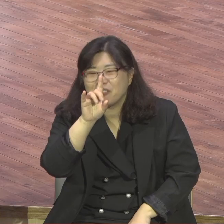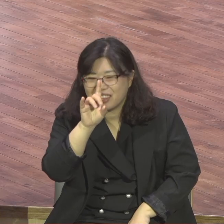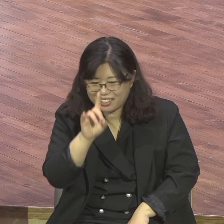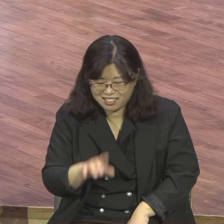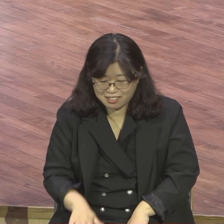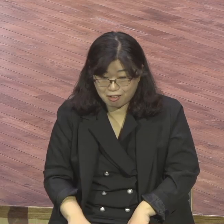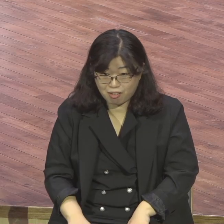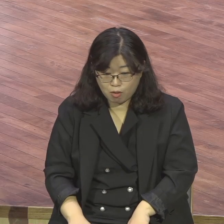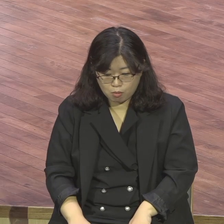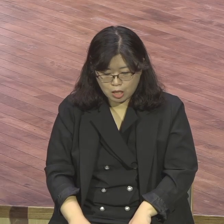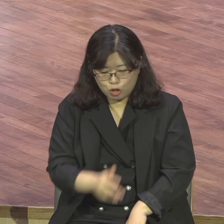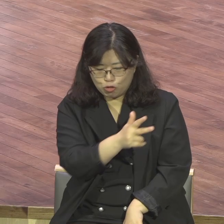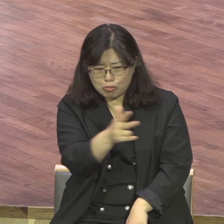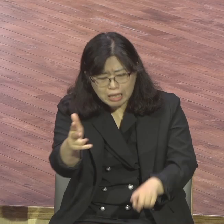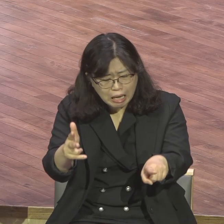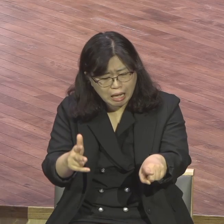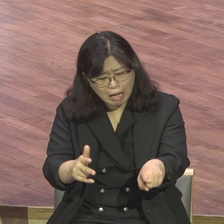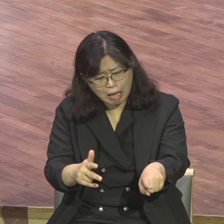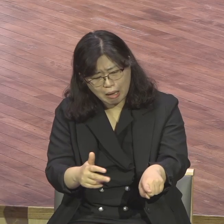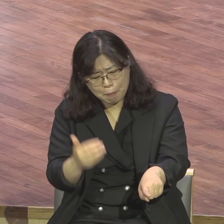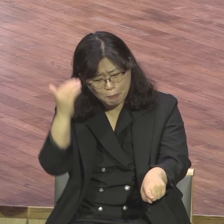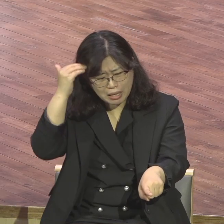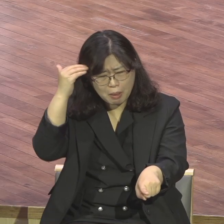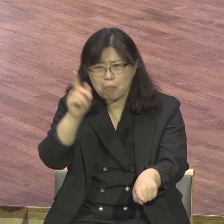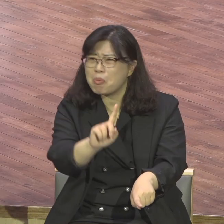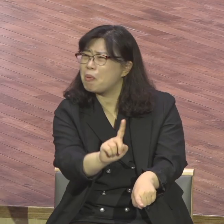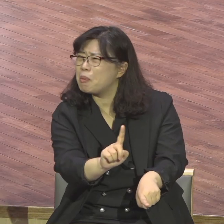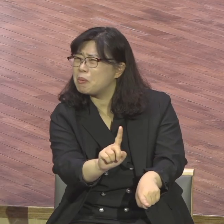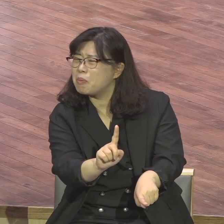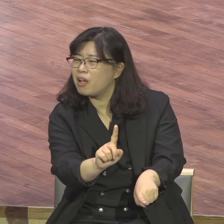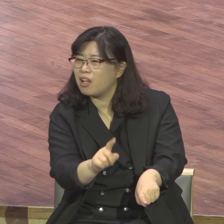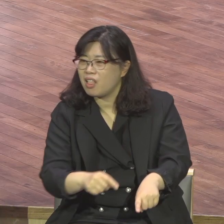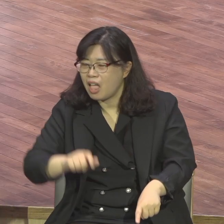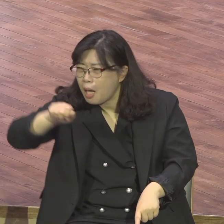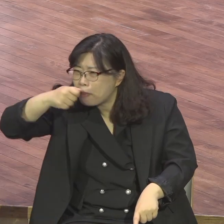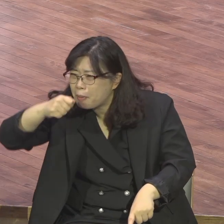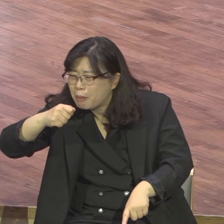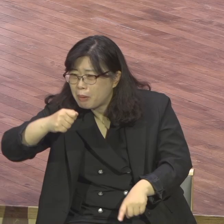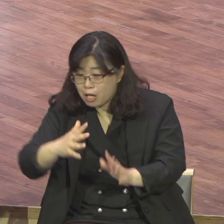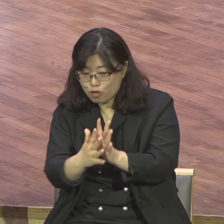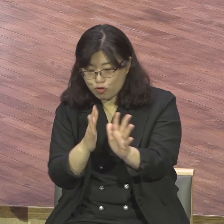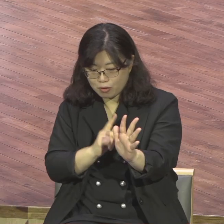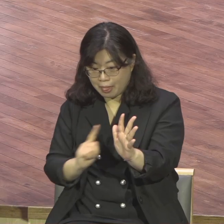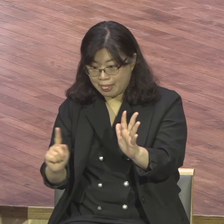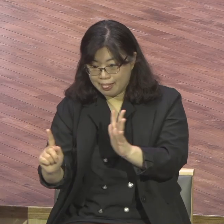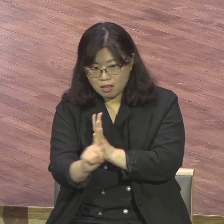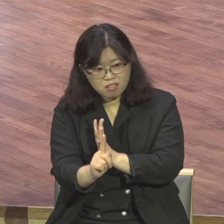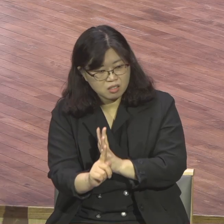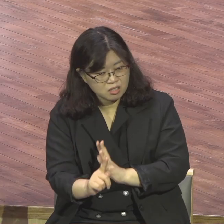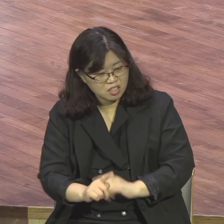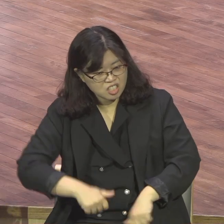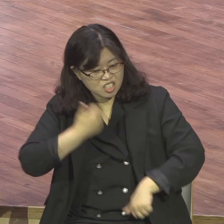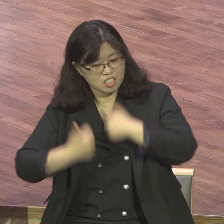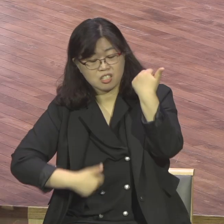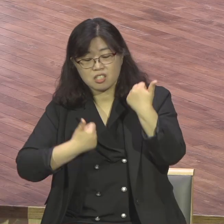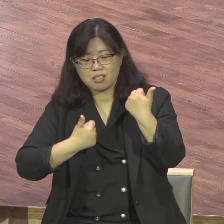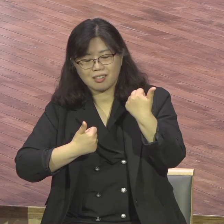아니잖아요 희시하게 서러운 거 가지고 그거 상처받고 원수 맺고 그렇습니까 서러운